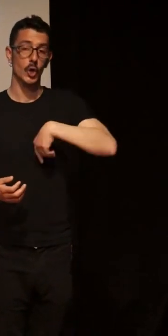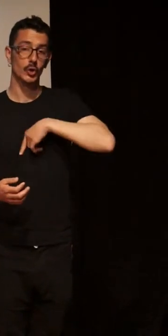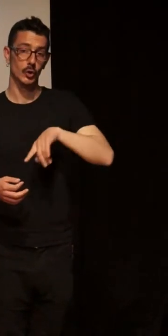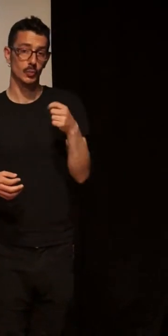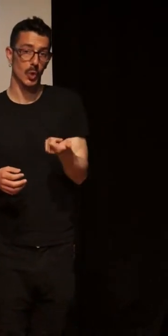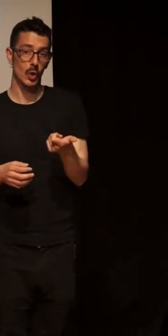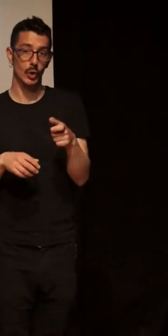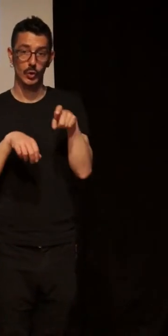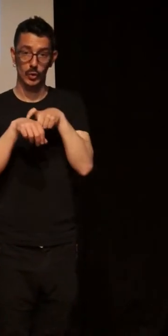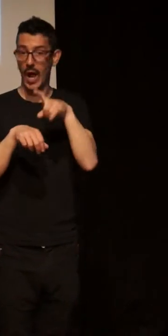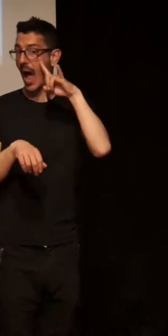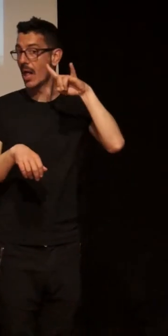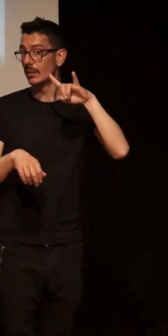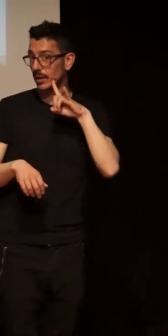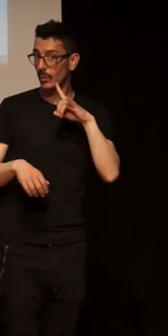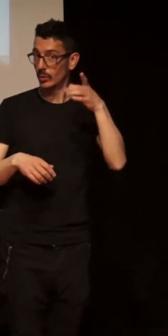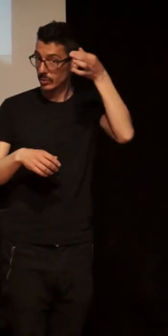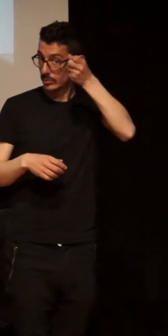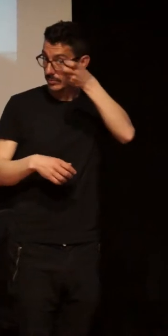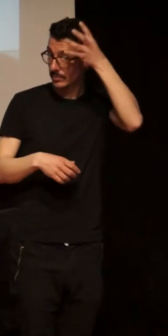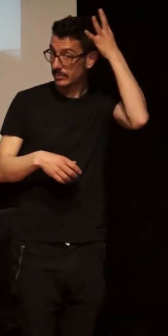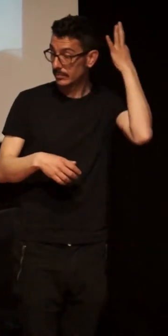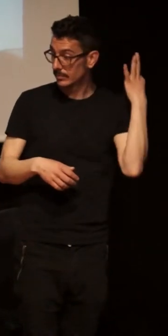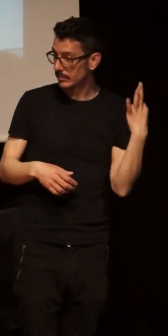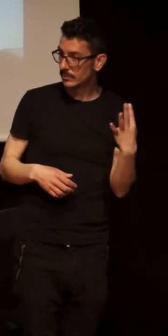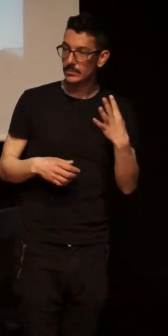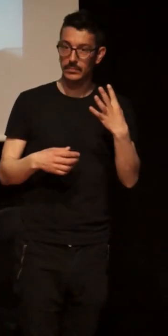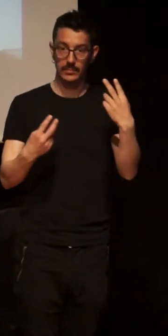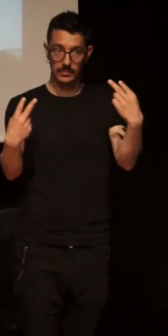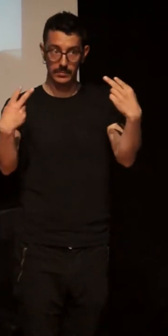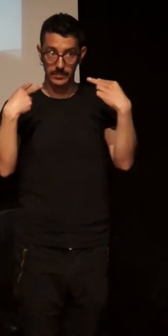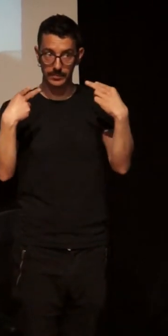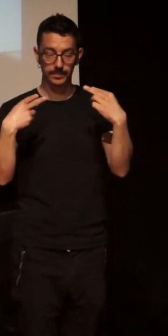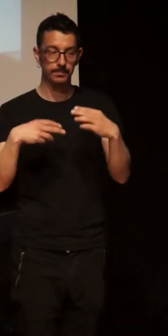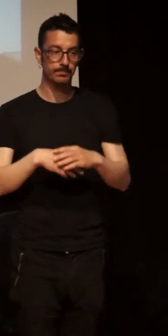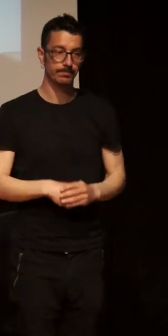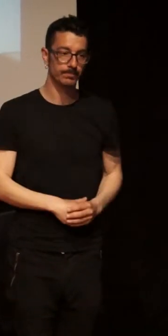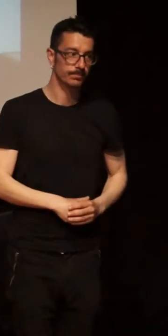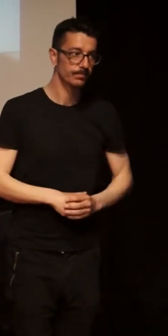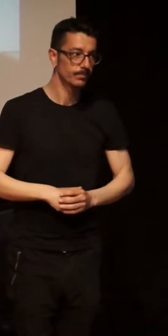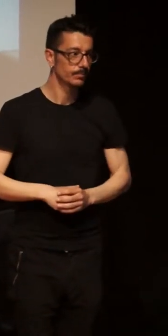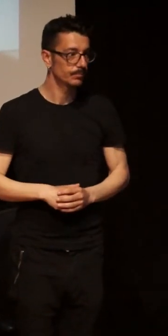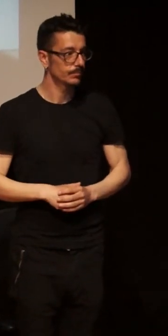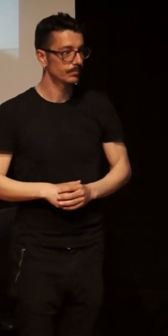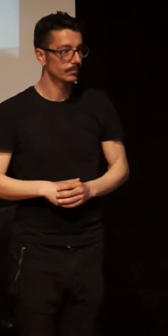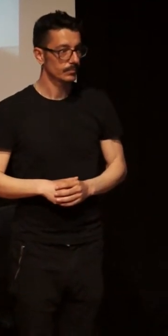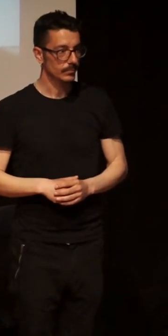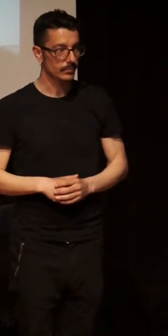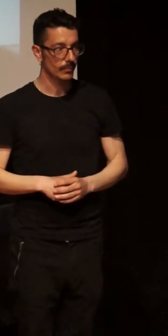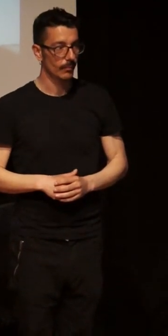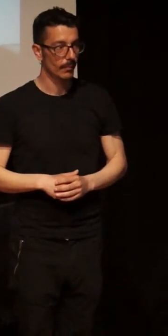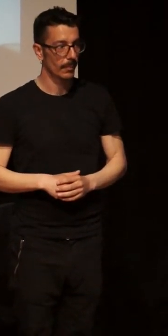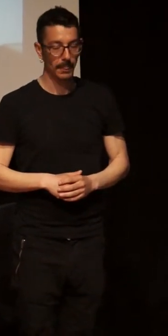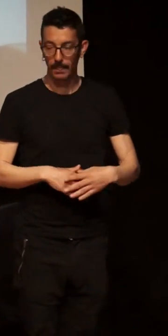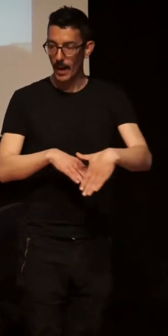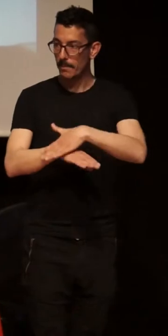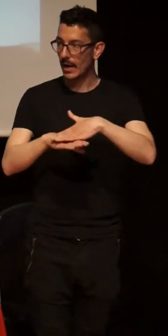we have a book, I have a I have a book, I